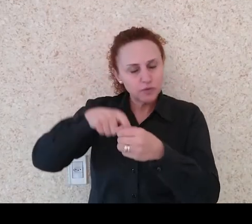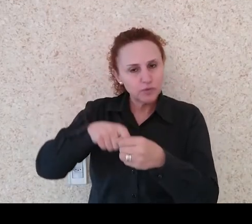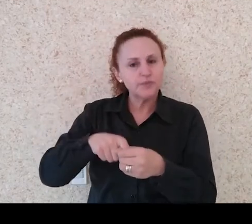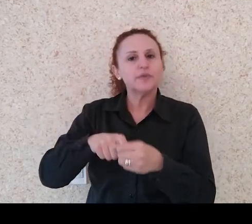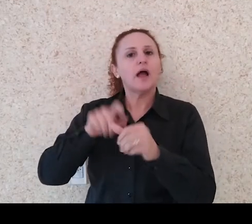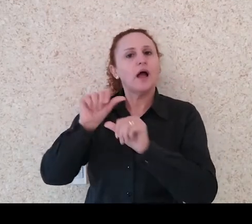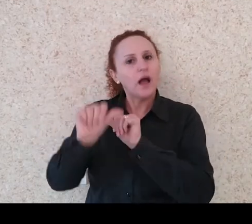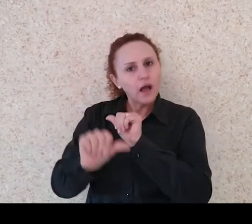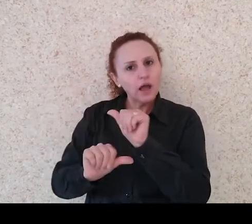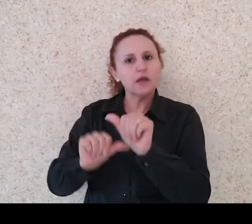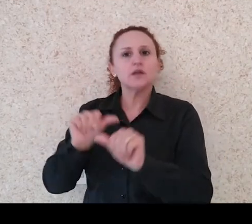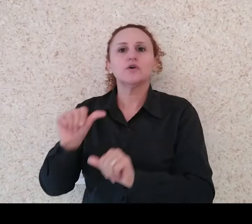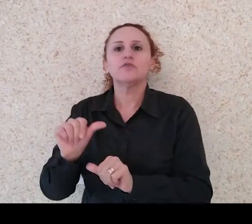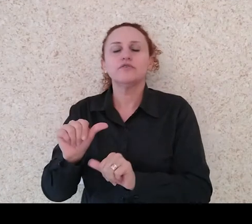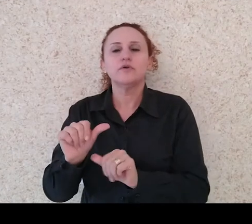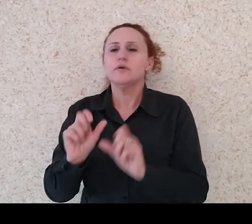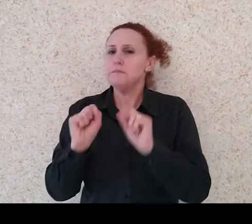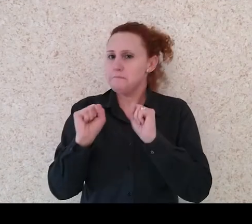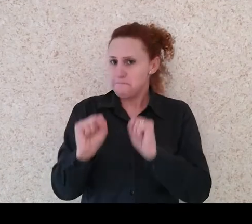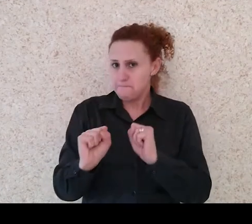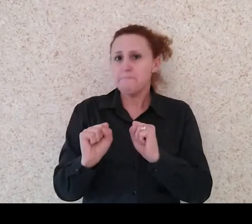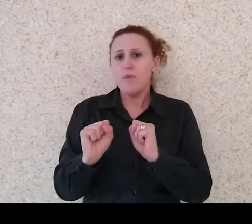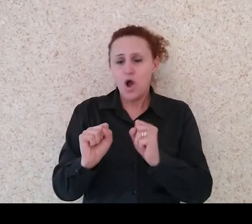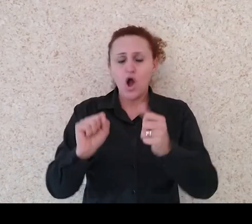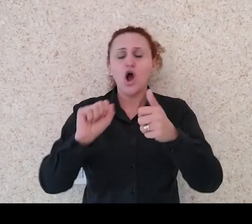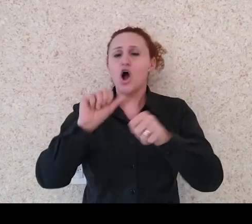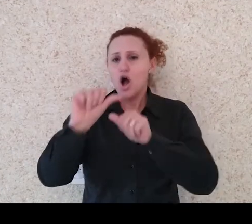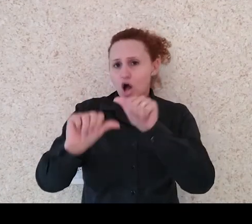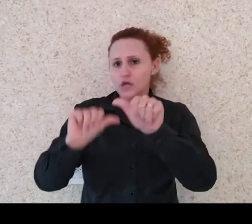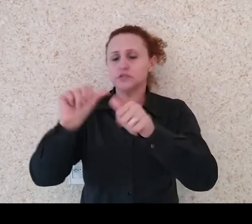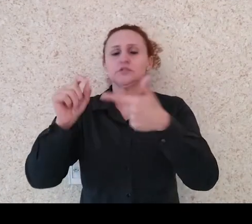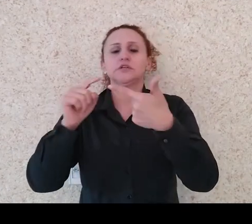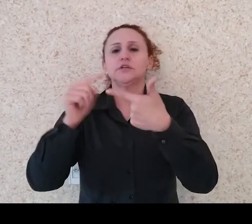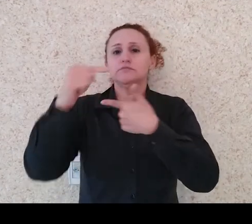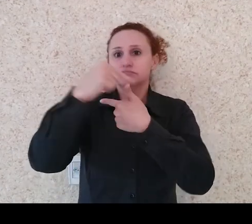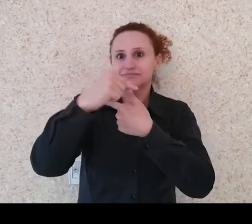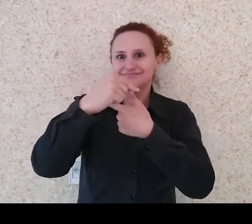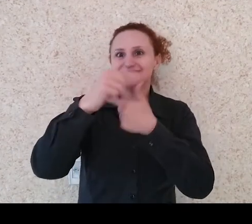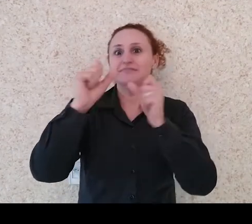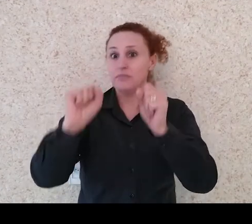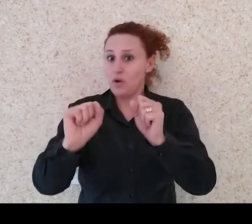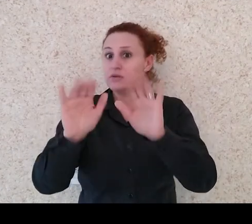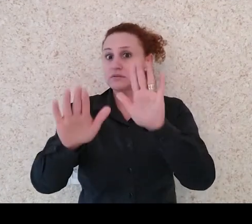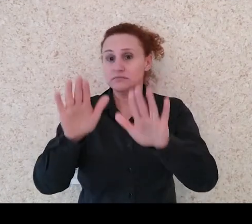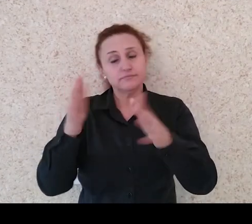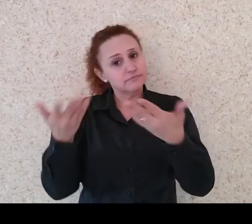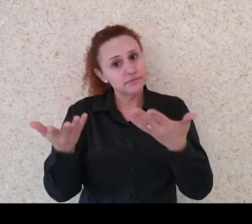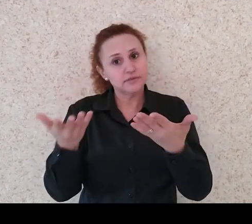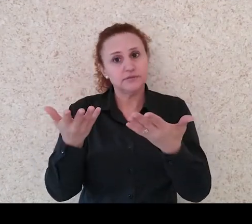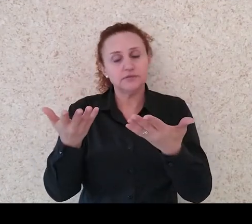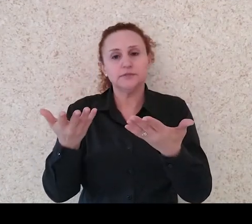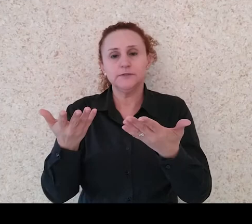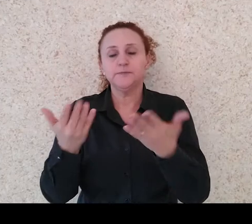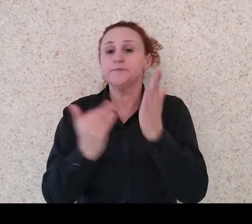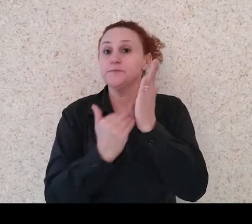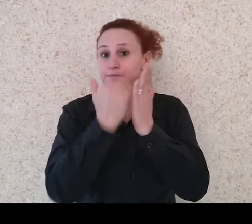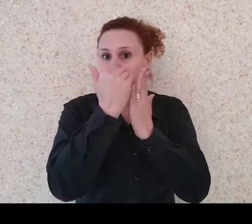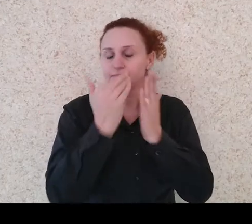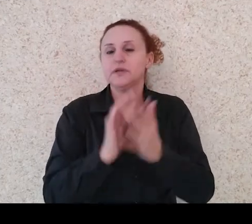2, ele passe para o nível 1, depende da fluência dele, da como ele vai se sair na banca. E o nível 3, nós temos, mas assim,